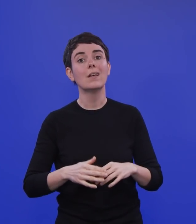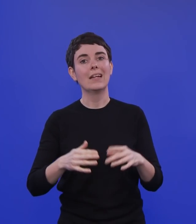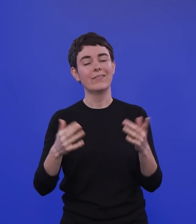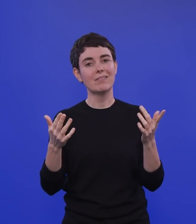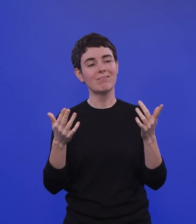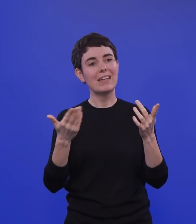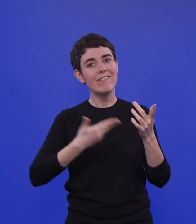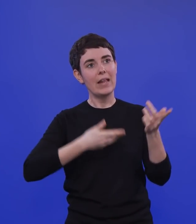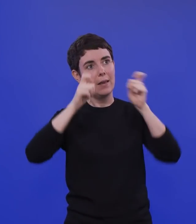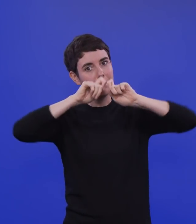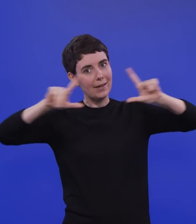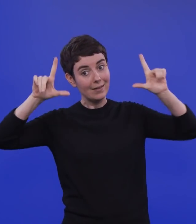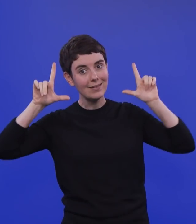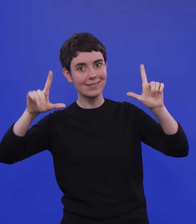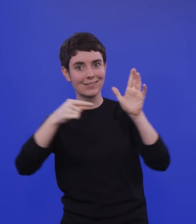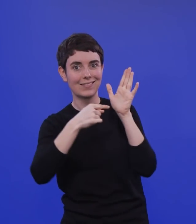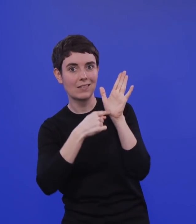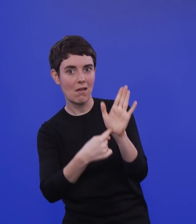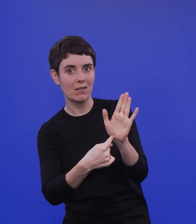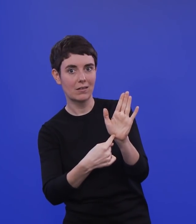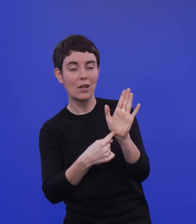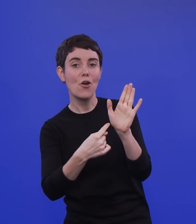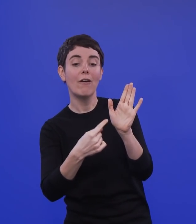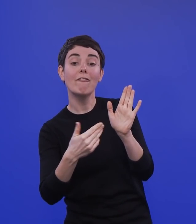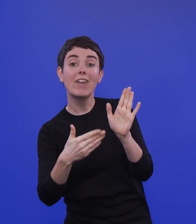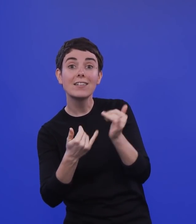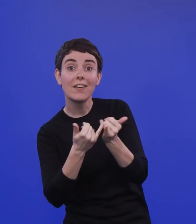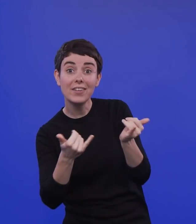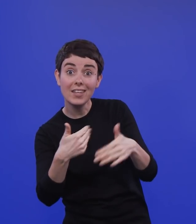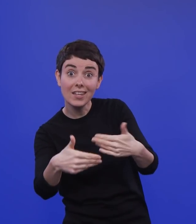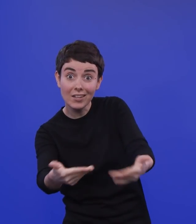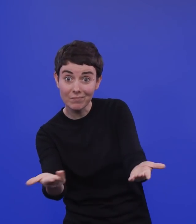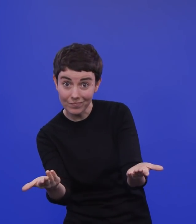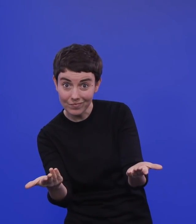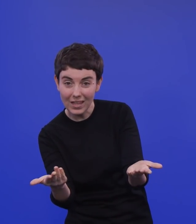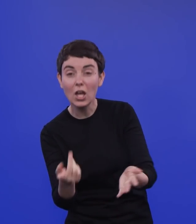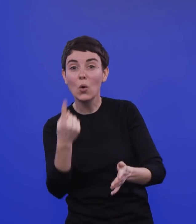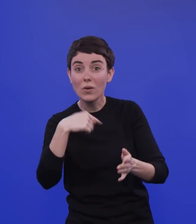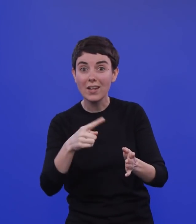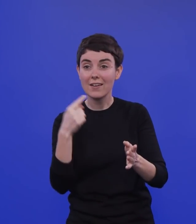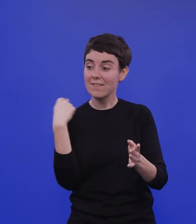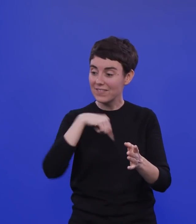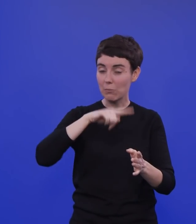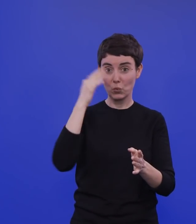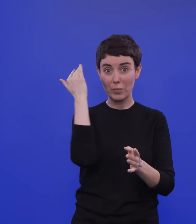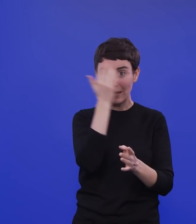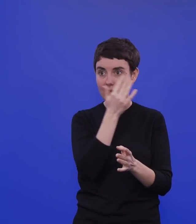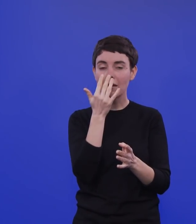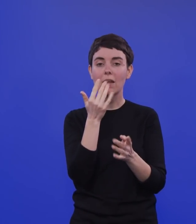zu entwerfen und angesichts eines solchen Szenarios dann auch zu überlegen, welche Handlungsoptionen bestehen. Und wie ist